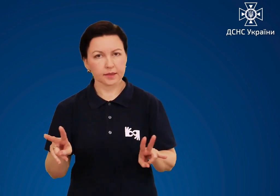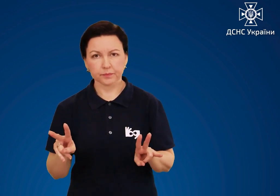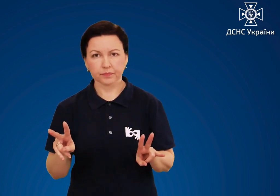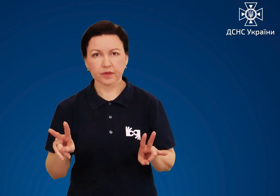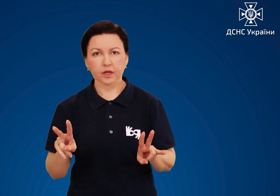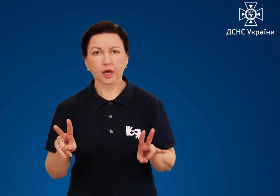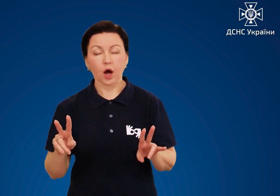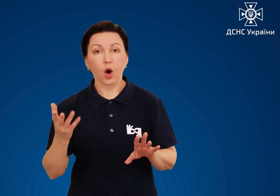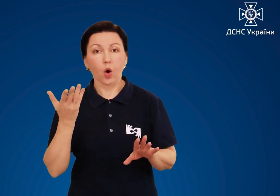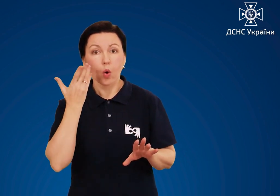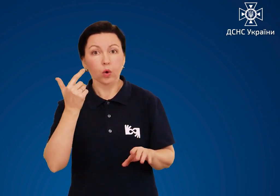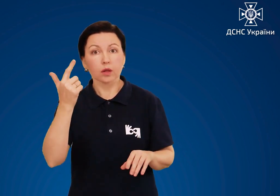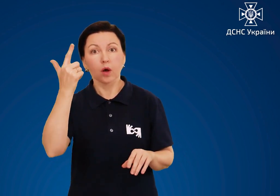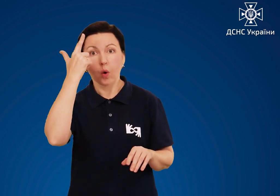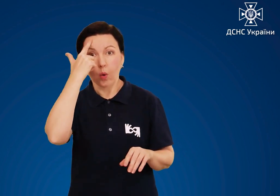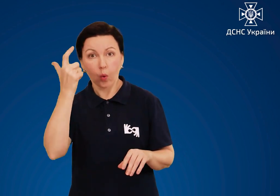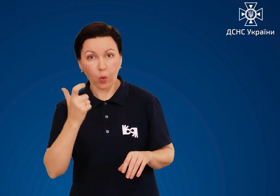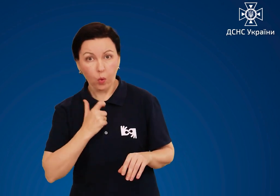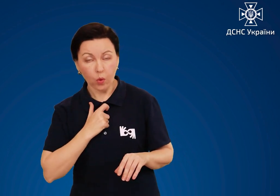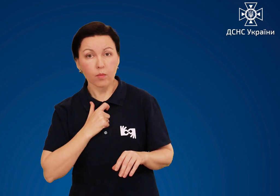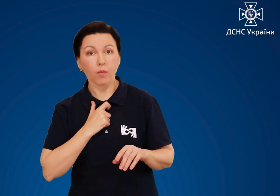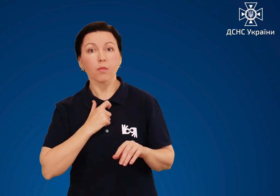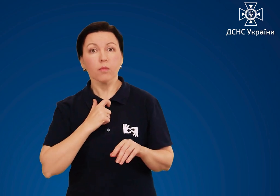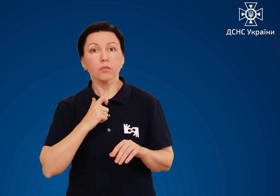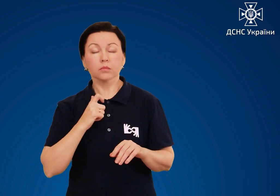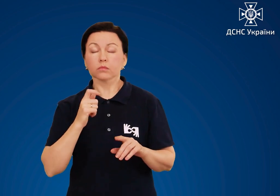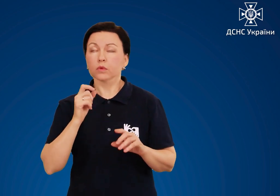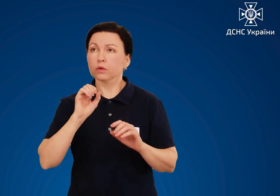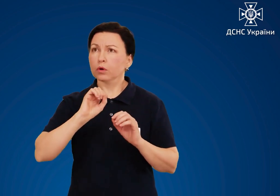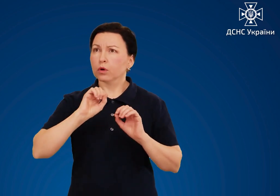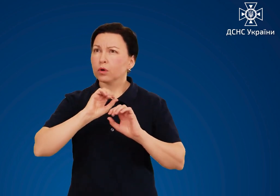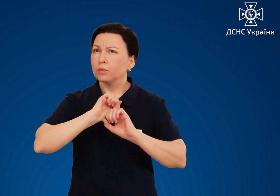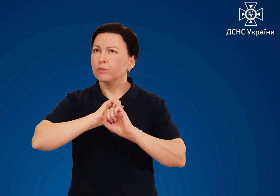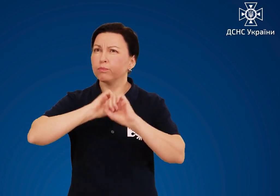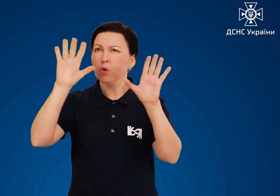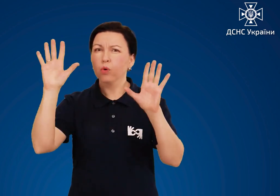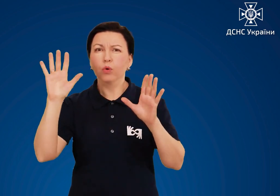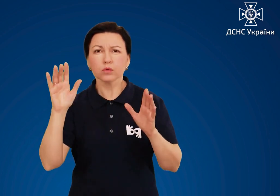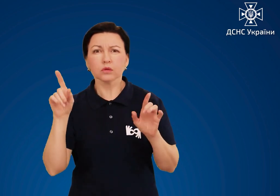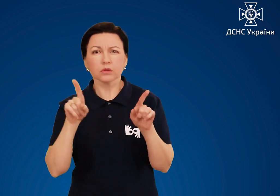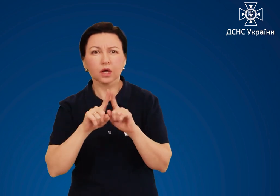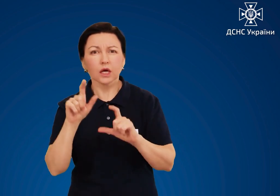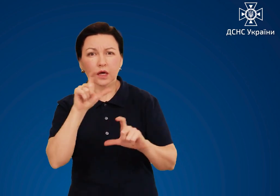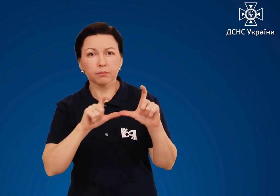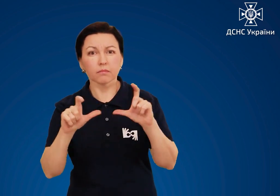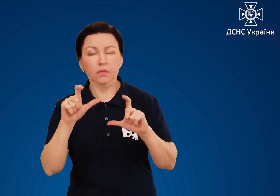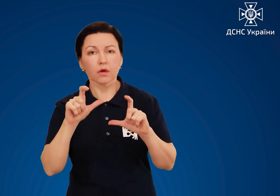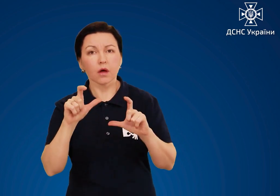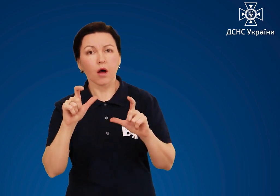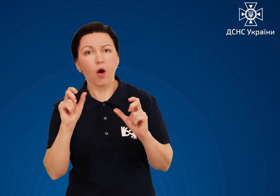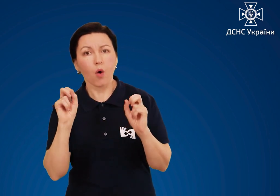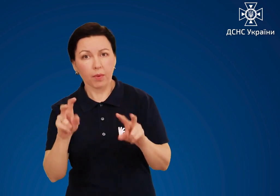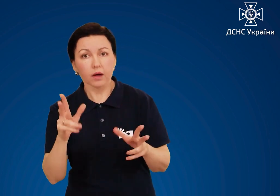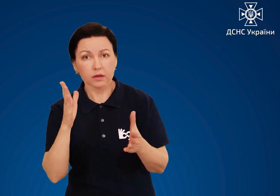одержанням повідомлення про викид в атмосферу НХР та про небезпеку хімічного зараження